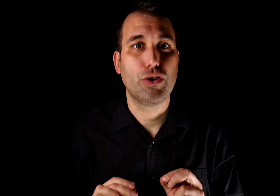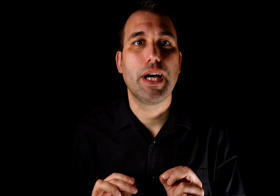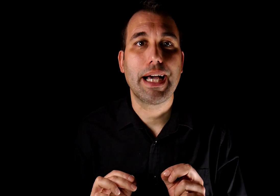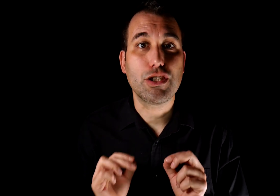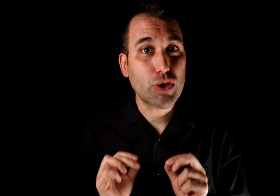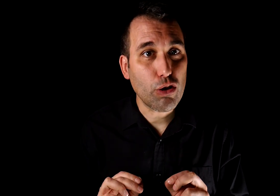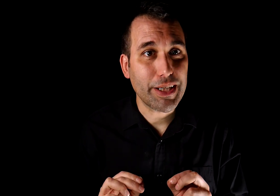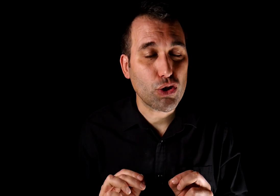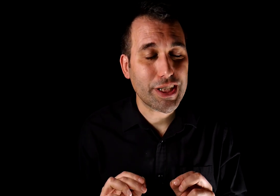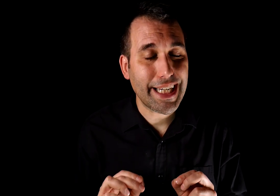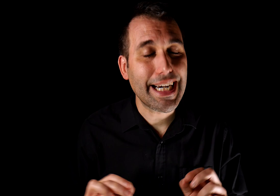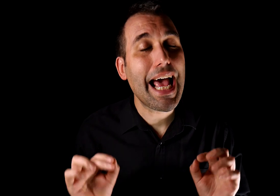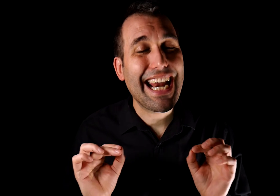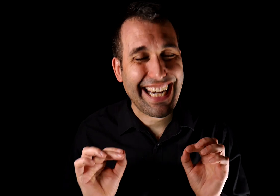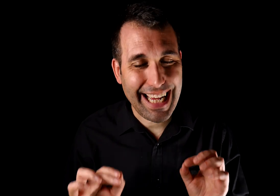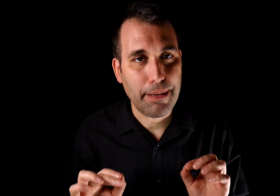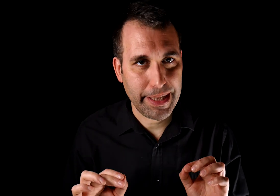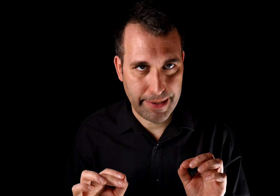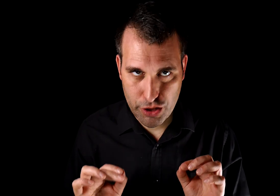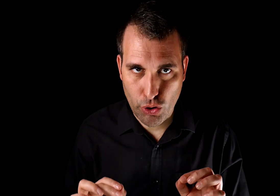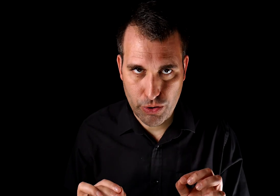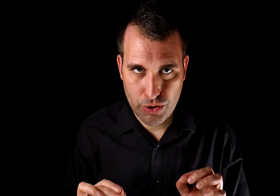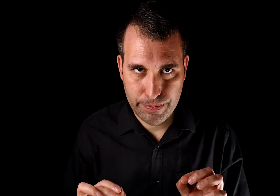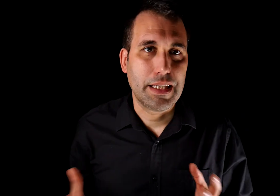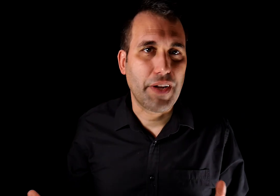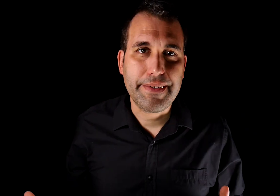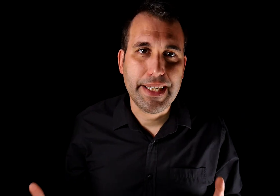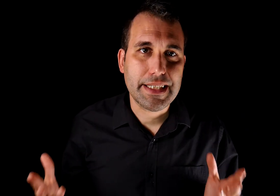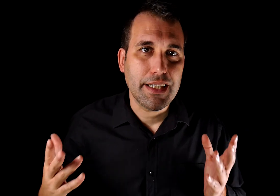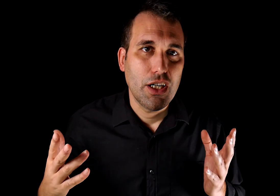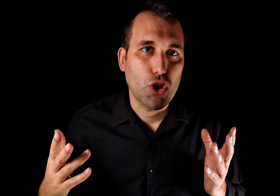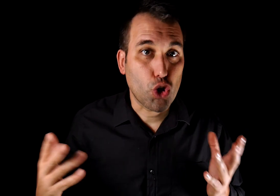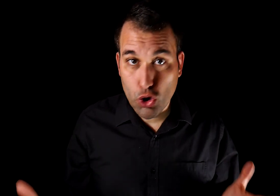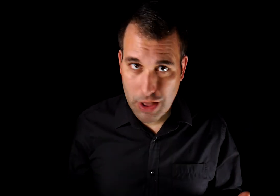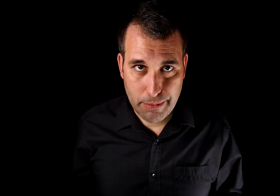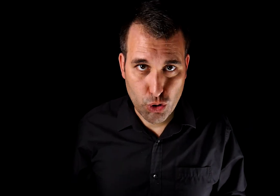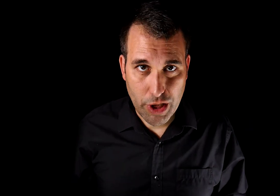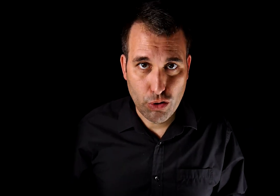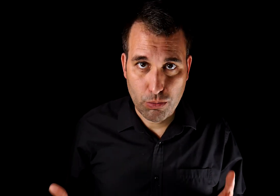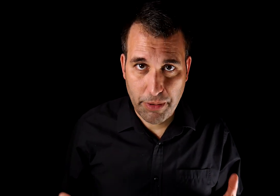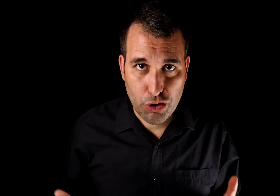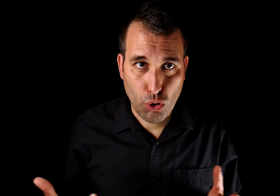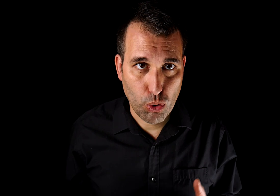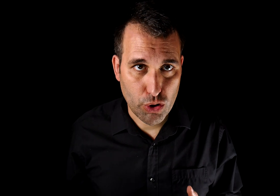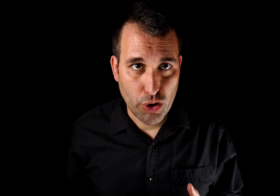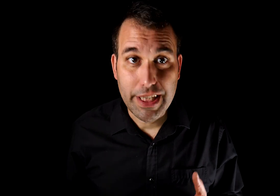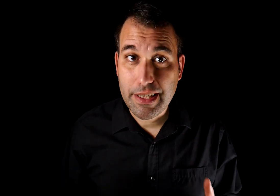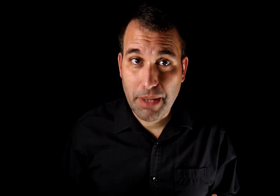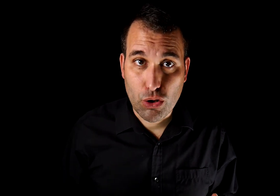a que sus argumentos sean realmente sólidos. Las falacias, todos las hemos usado en un momento u otro. Y sin embargo,